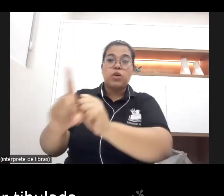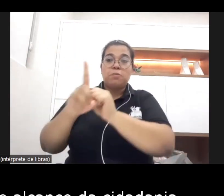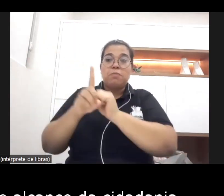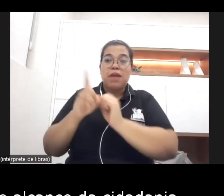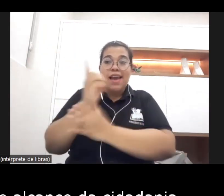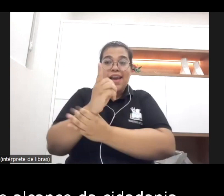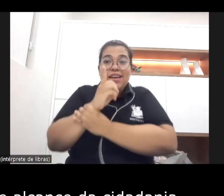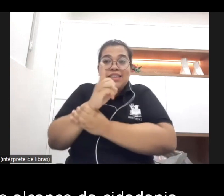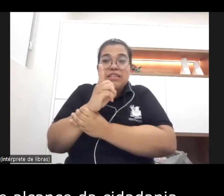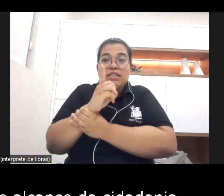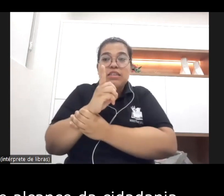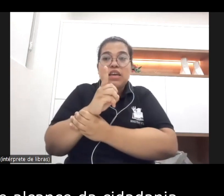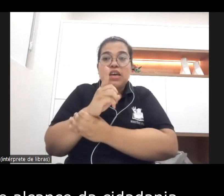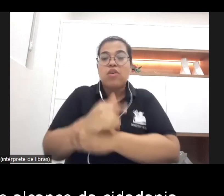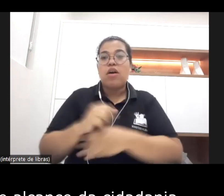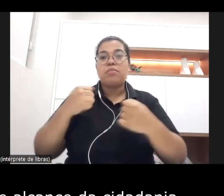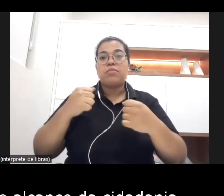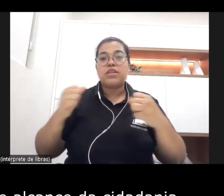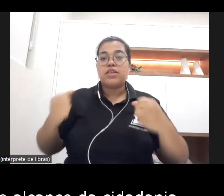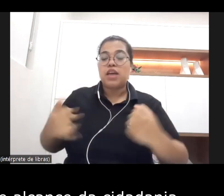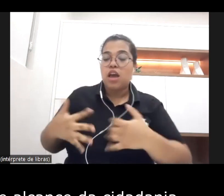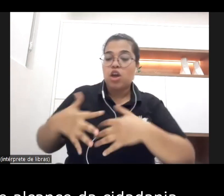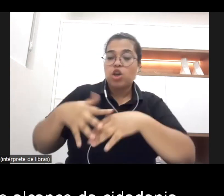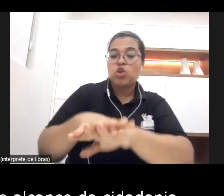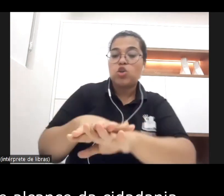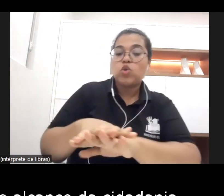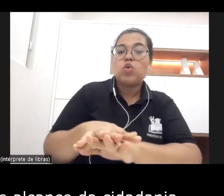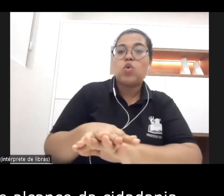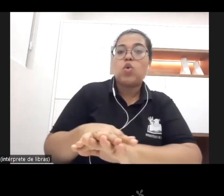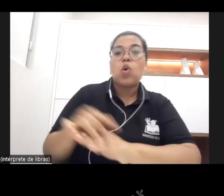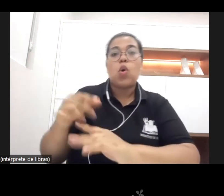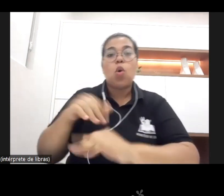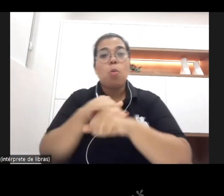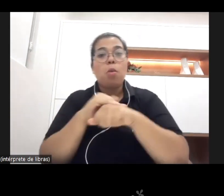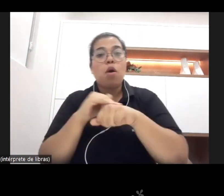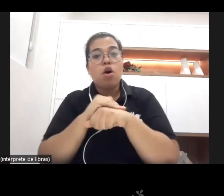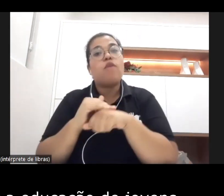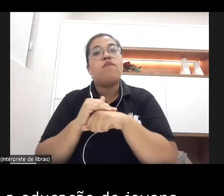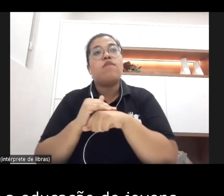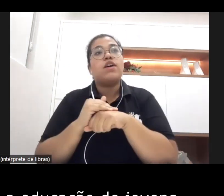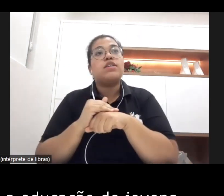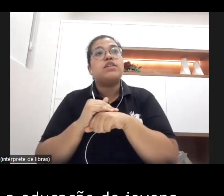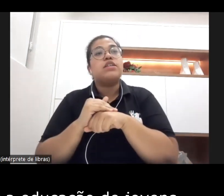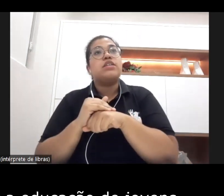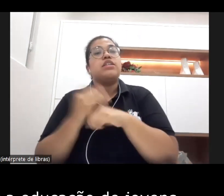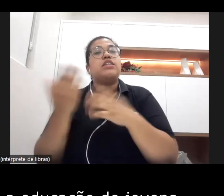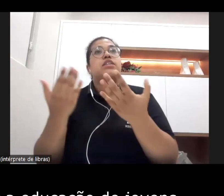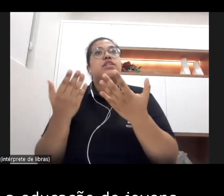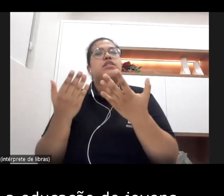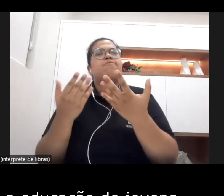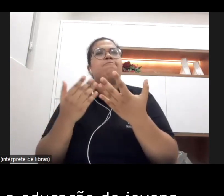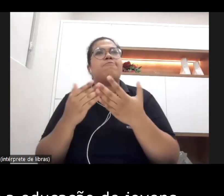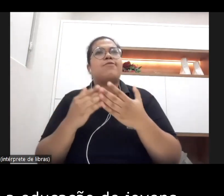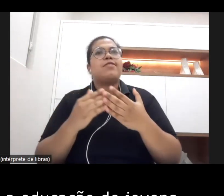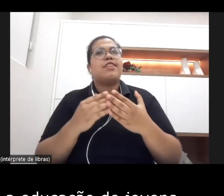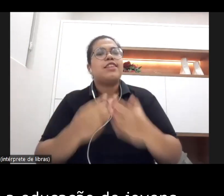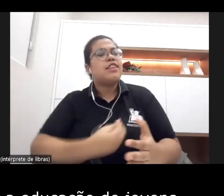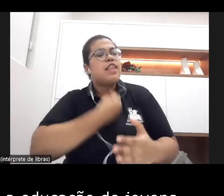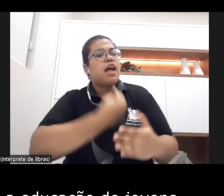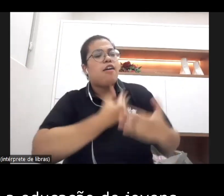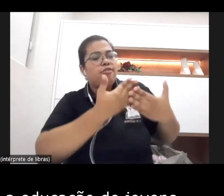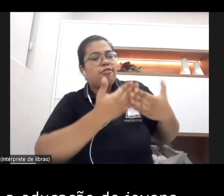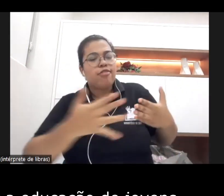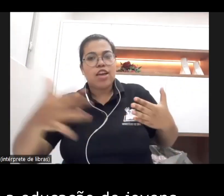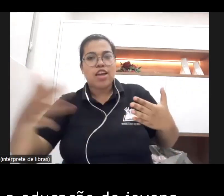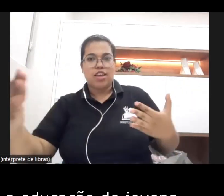articulada um debate sobre os limites e alcances da cidadania é impossível a gente pensar a